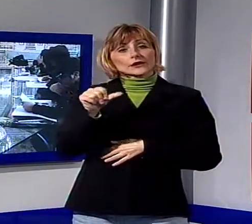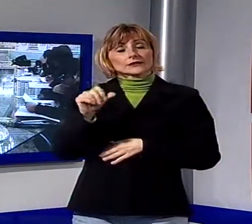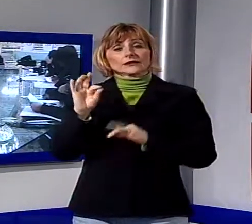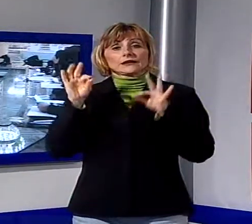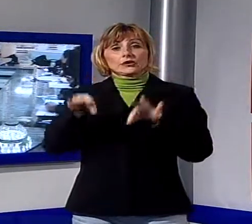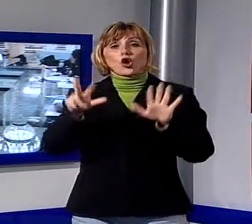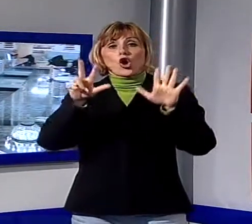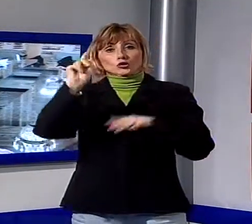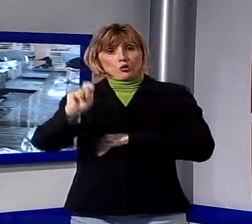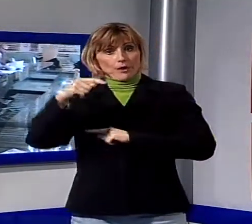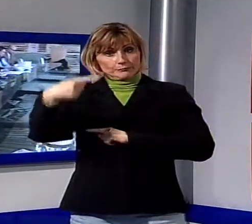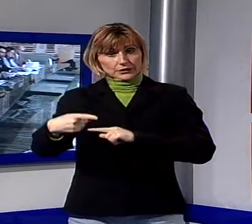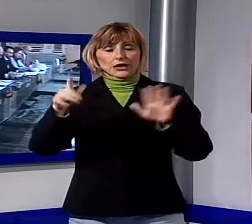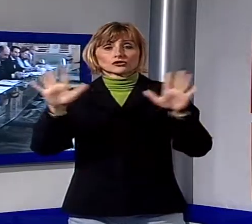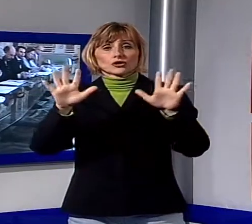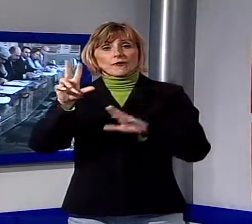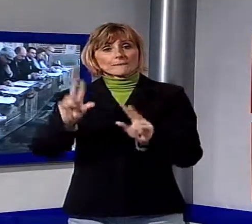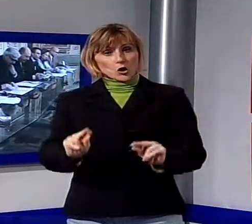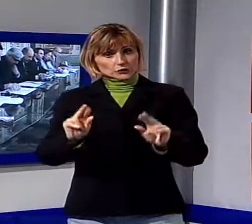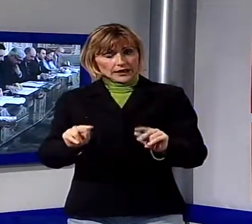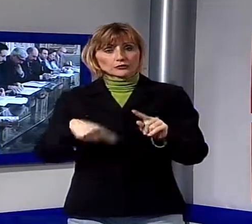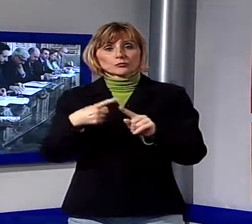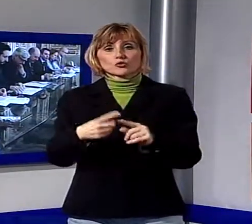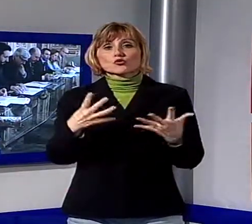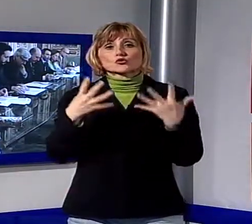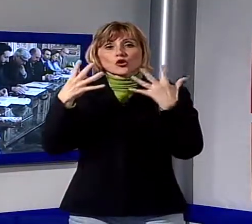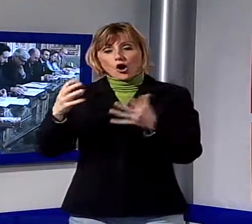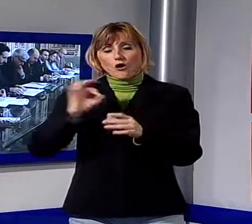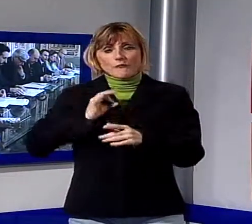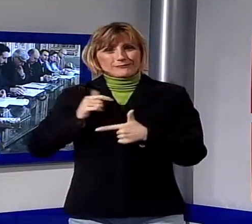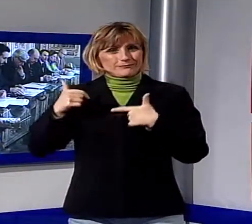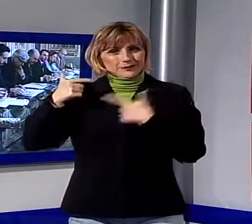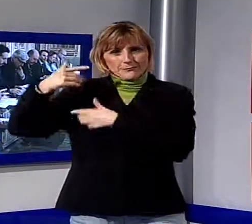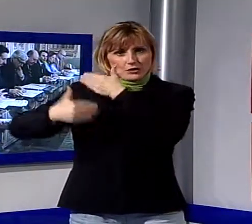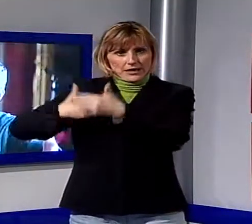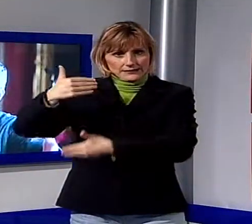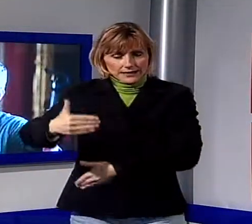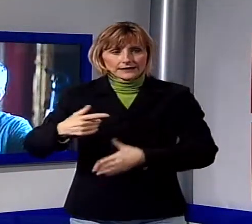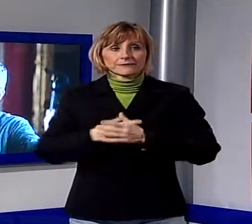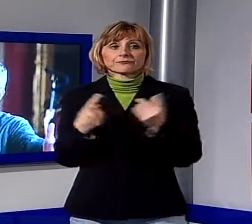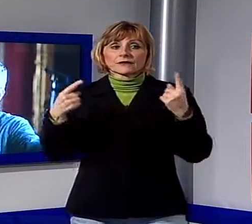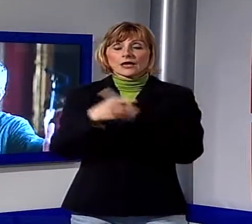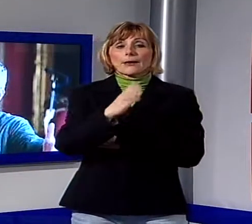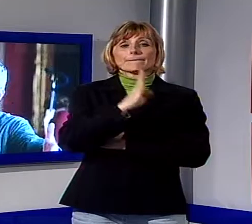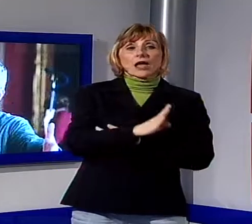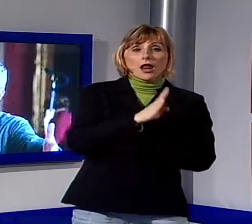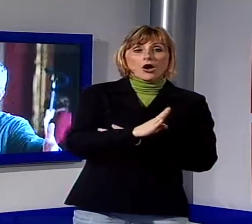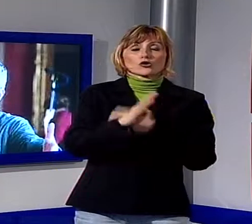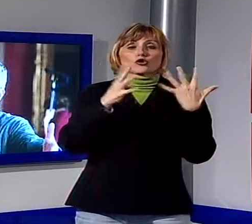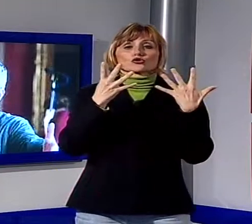masterclass e il 9 per ricevere il premio alla carriera. L'appuntamento con Bellocchio è invece fissato il 9 e 10 aprile al teatro di